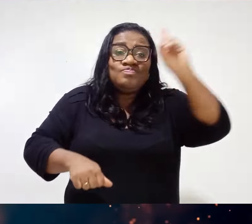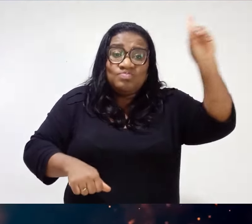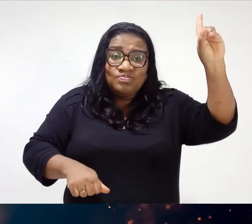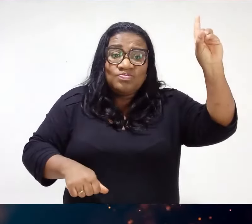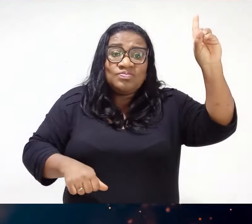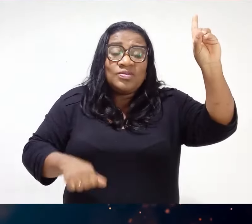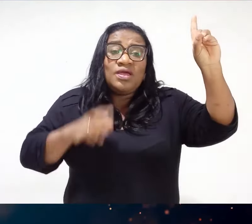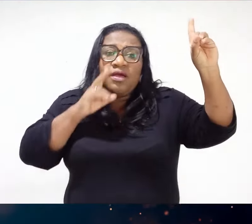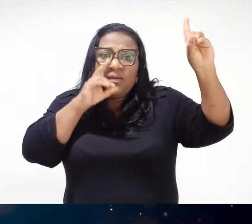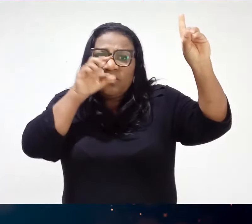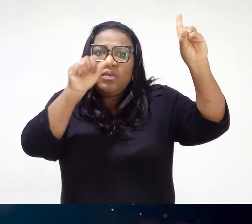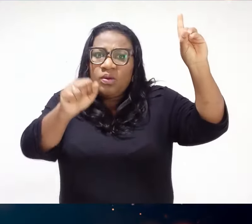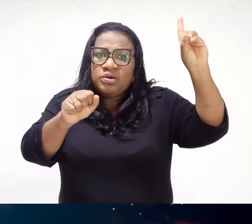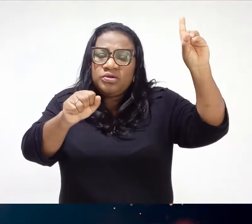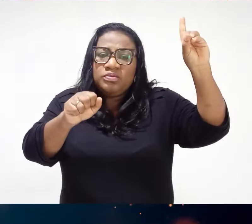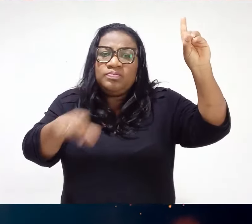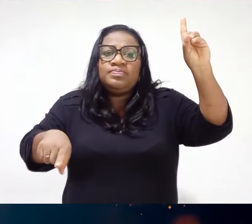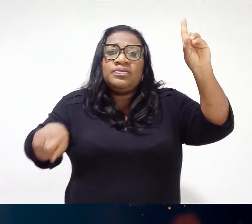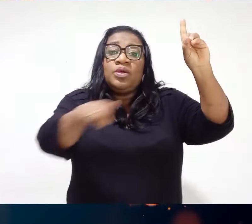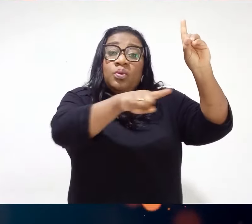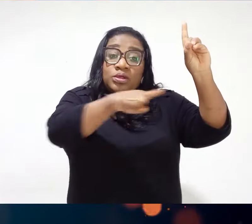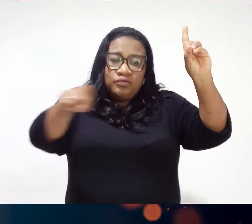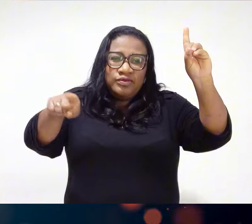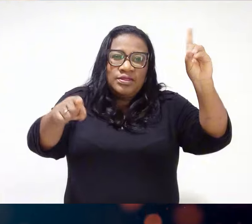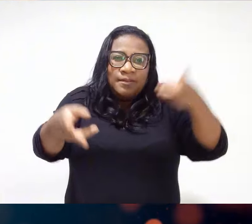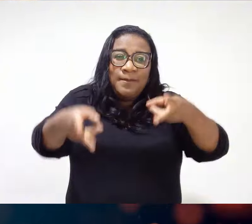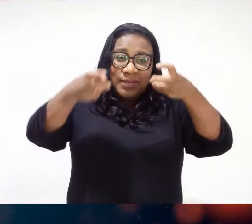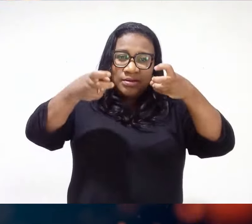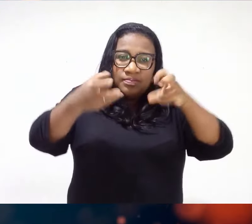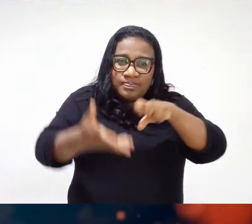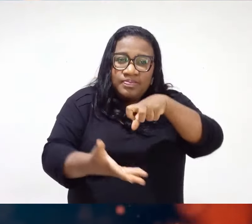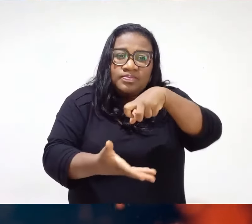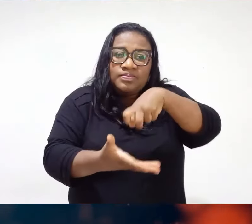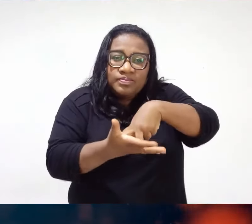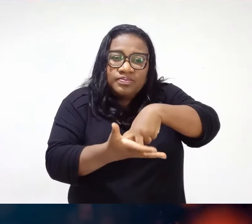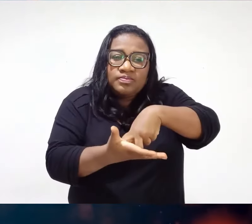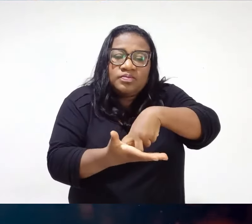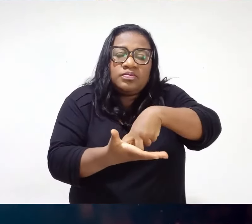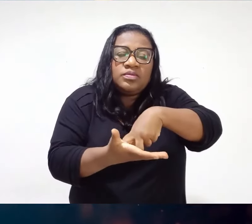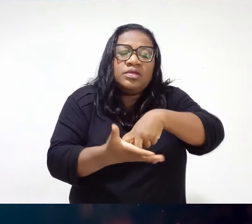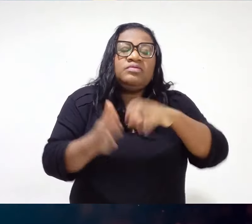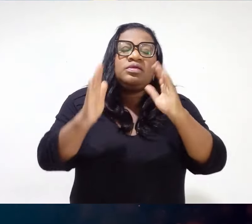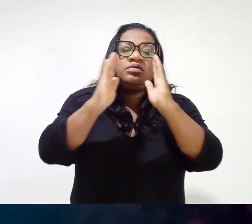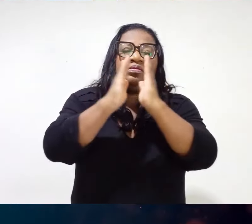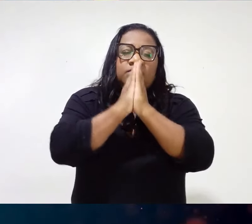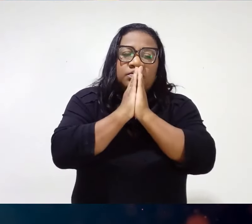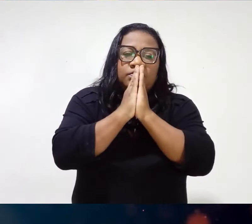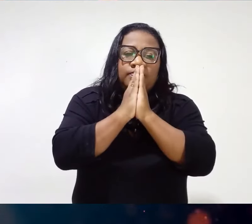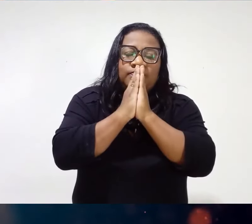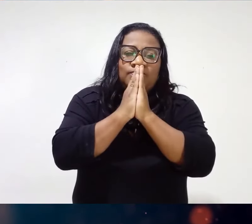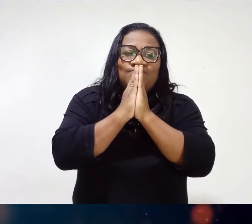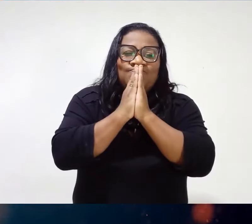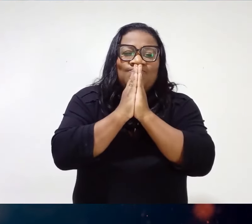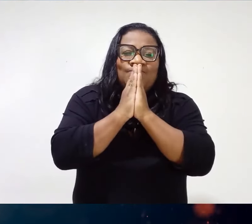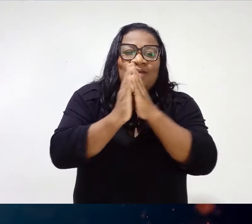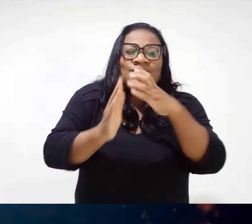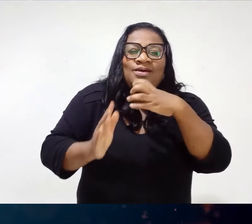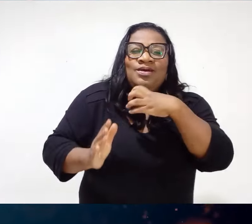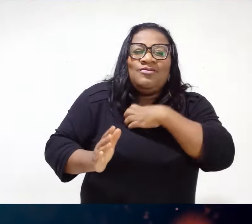Outra coisa Quando você se ajoelha Pode ver, irmão Ajoelha e põe as mãos assim, ó Parece que na hora você se